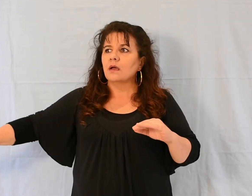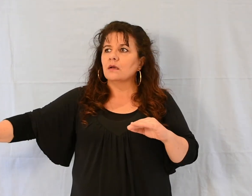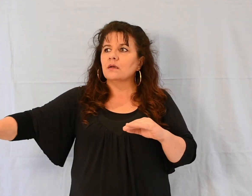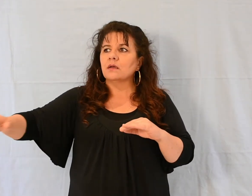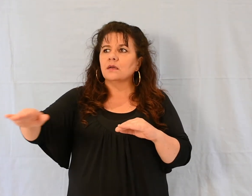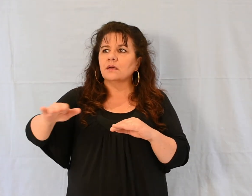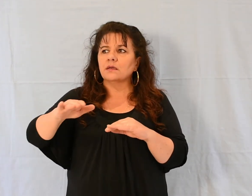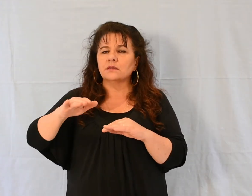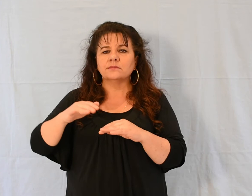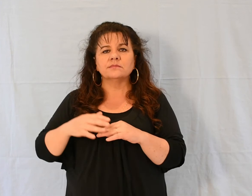Jésus leur dit,